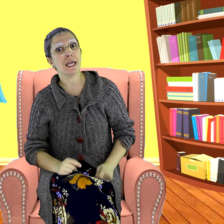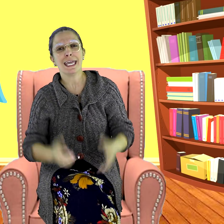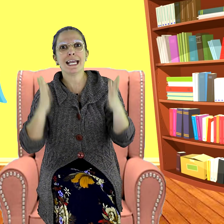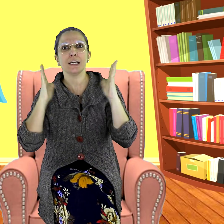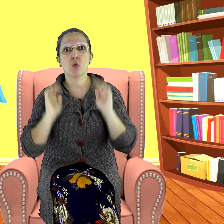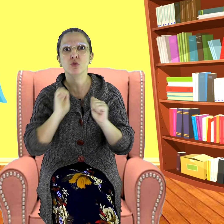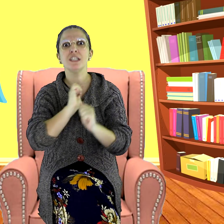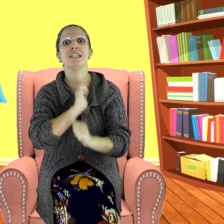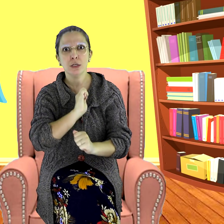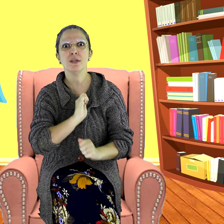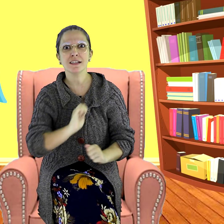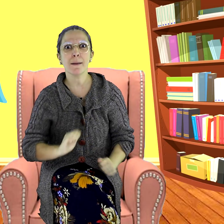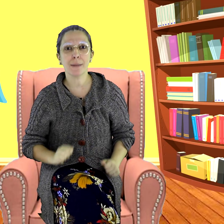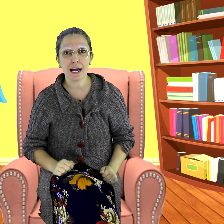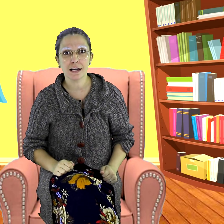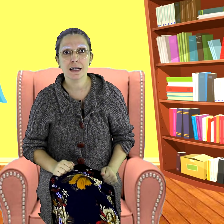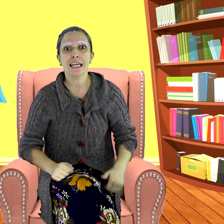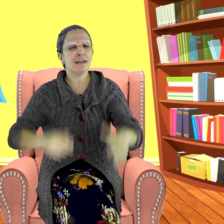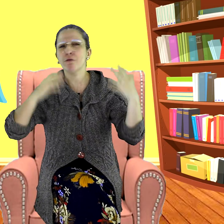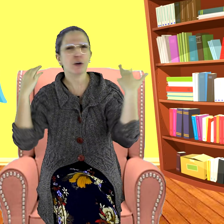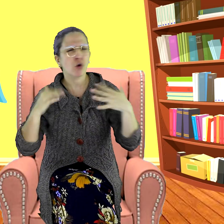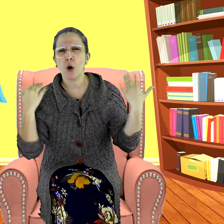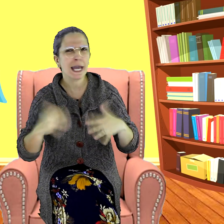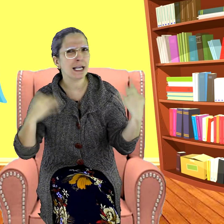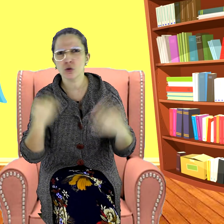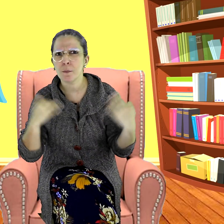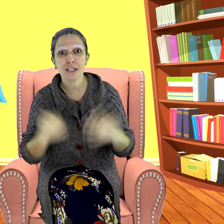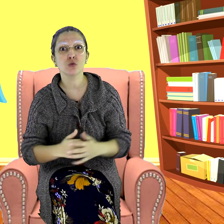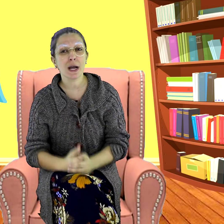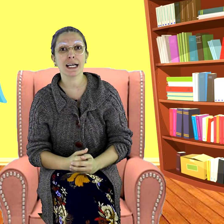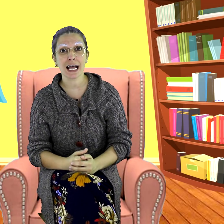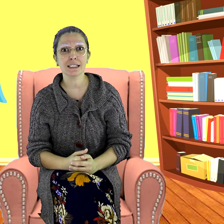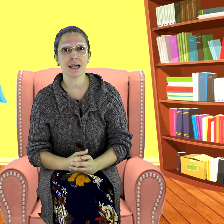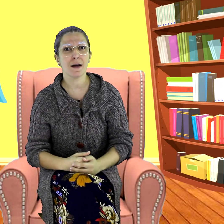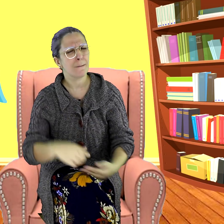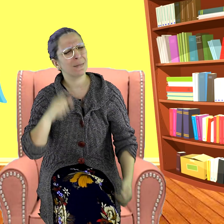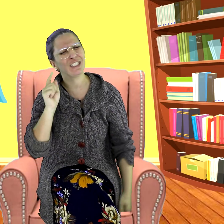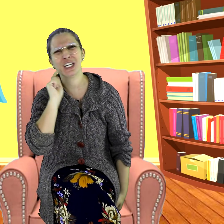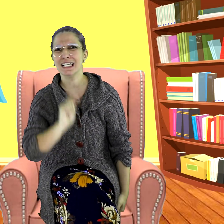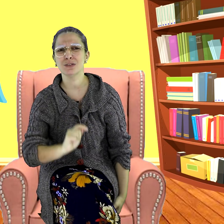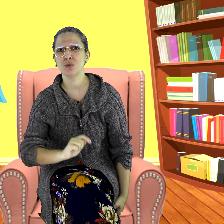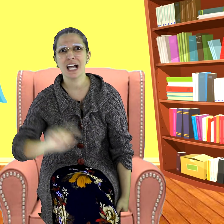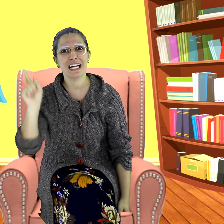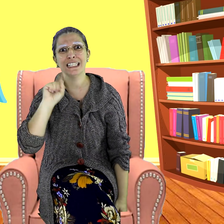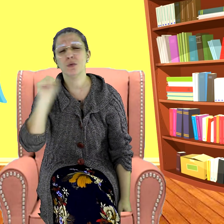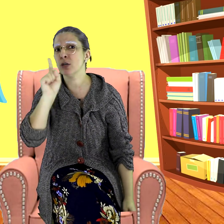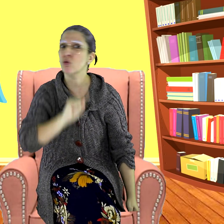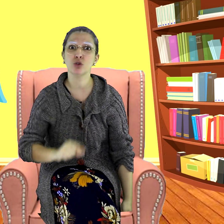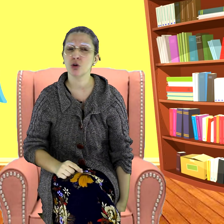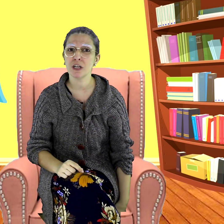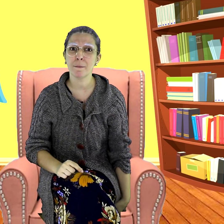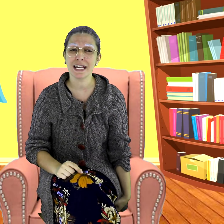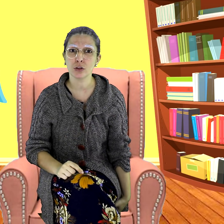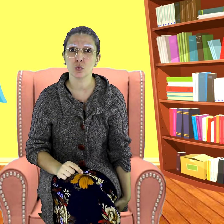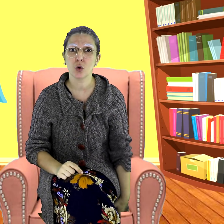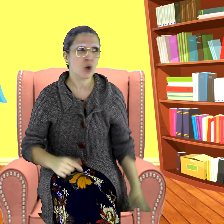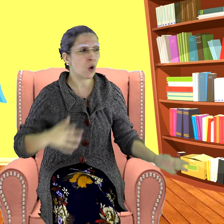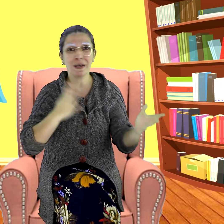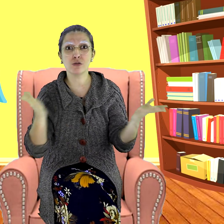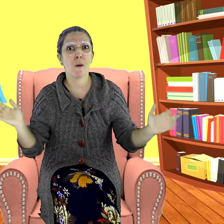Ele conseguiu escapar e foi correndo para sua casa. Mas chegando lá, não encontrou Gepeto. Começou